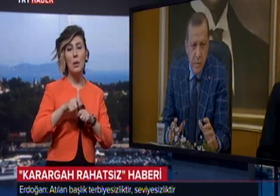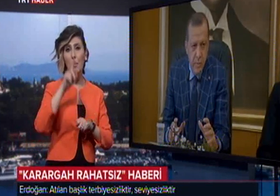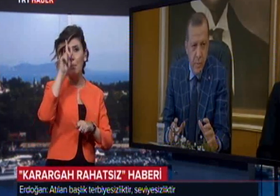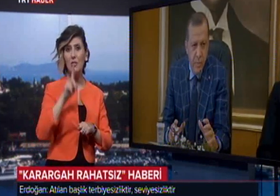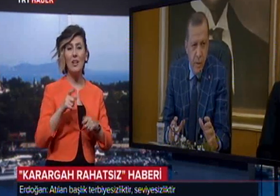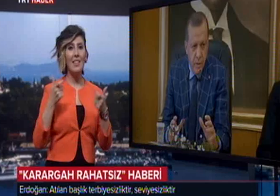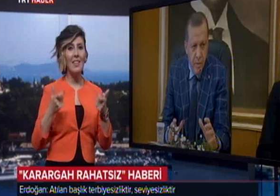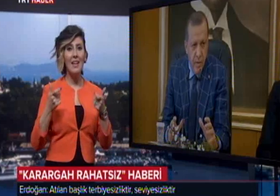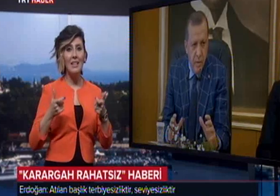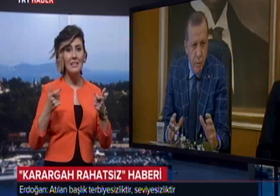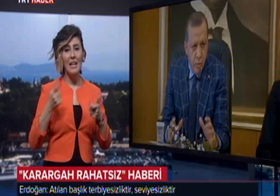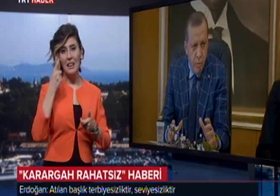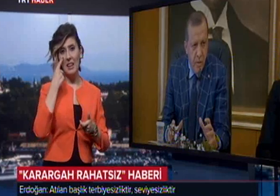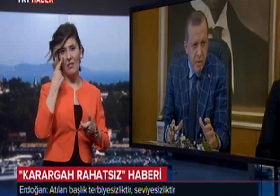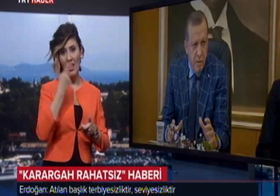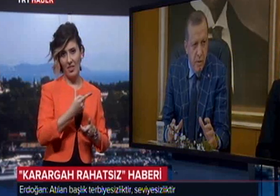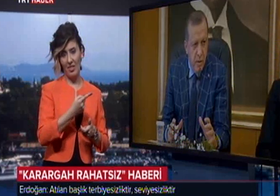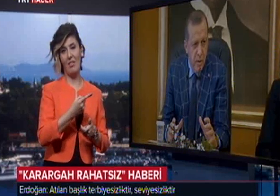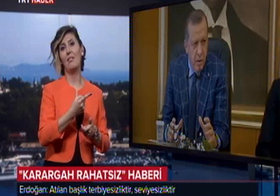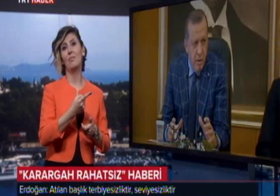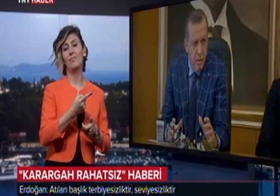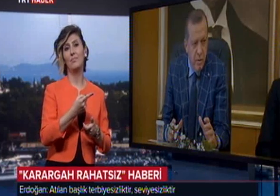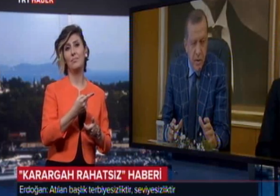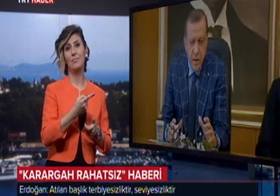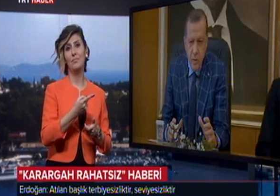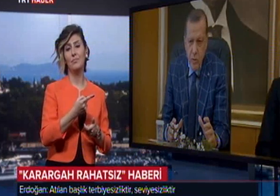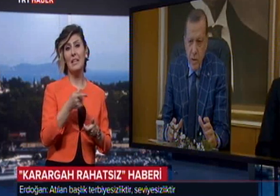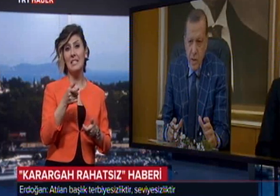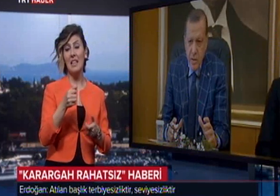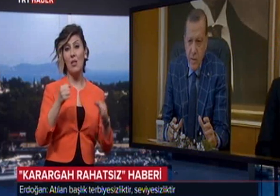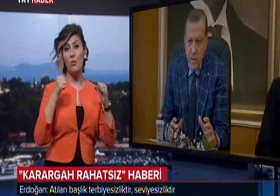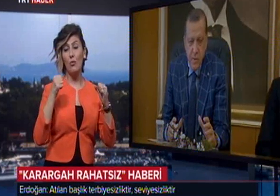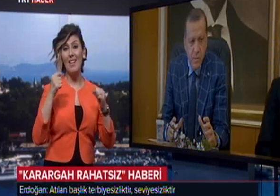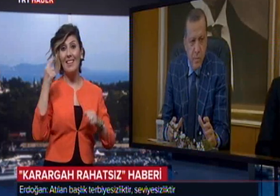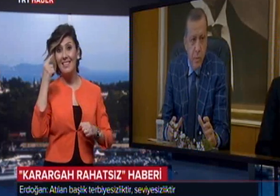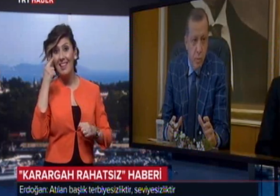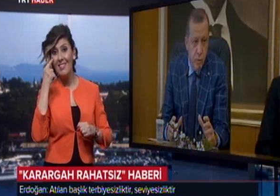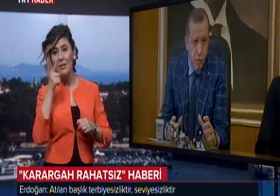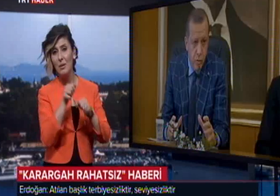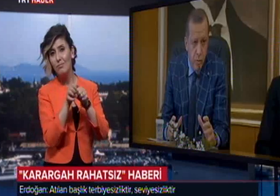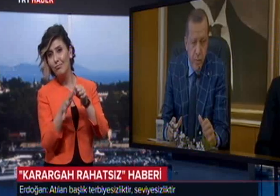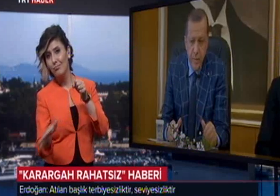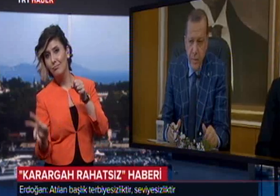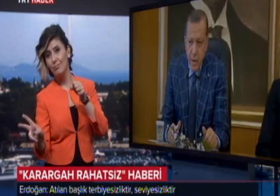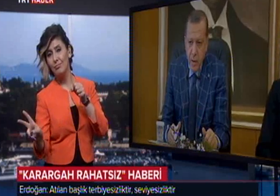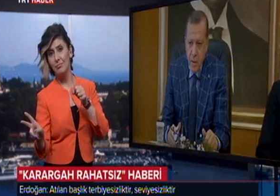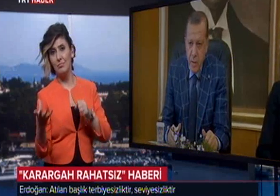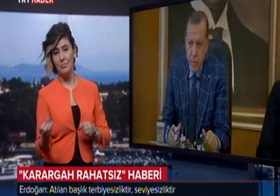neresidir? Devlettir, hükümettir. Ve Silahlı Kuvvetler devletin bir uzludur.